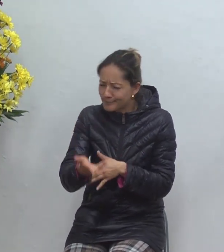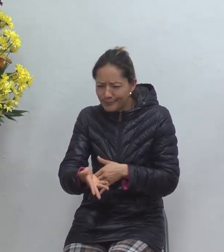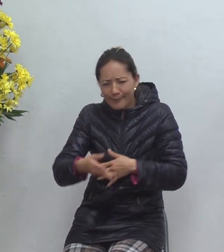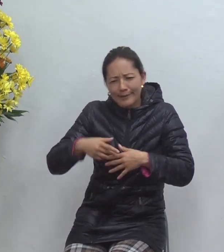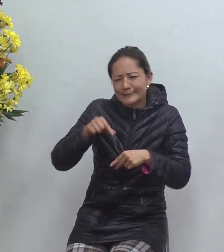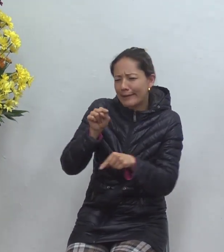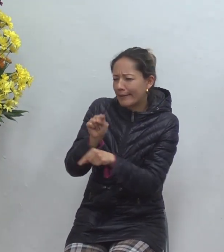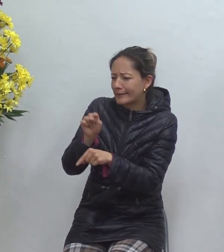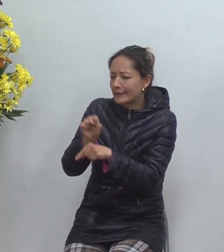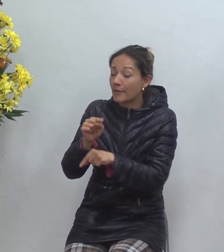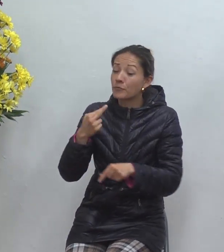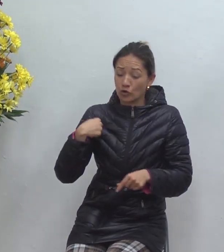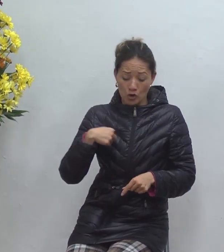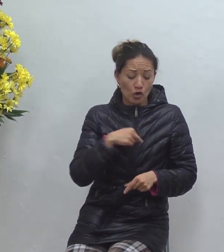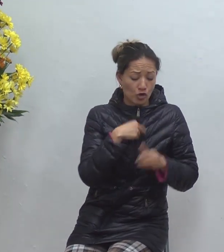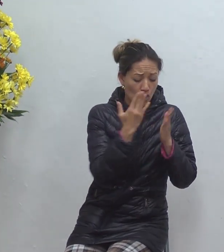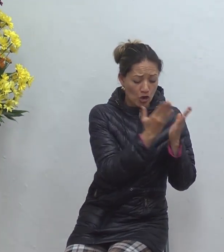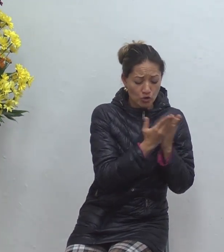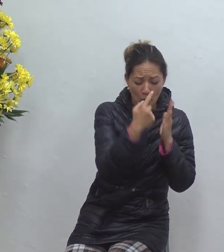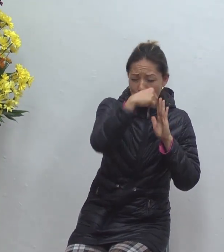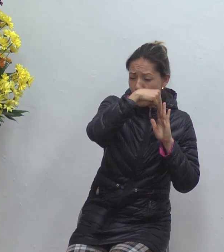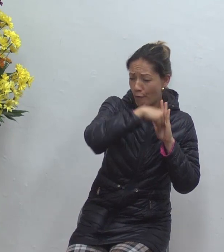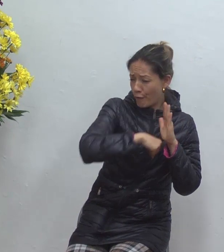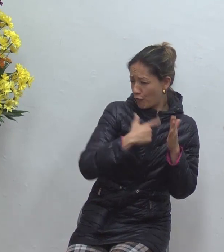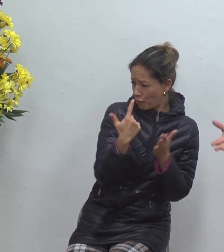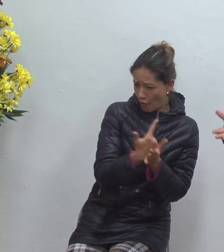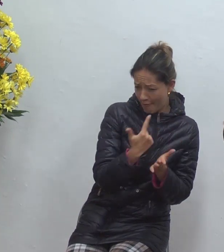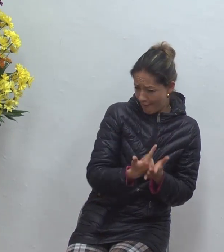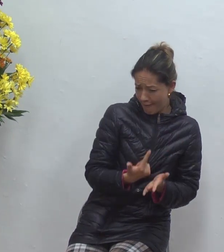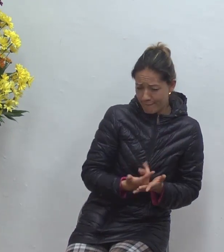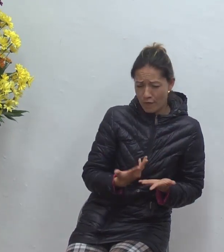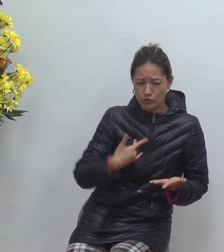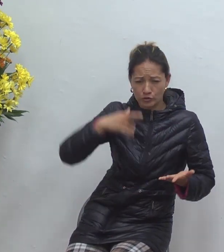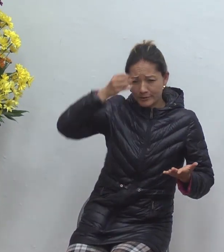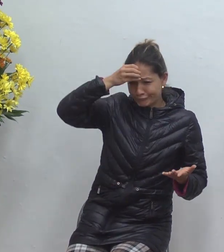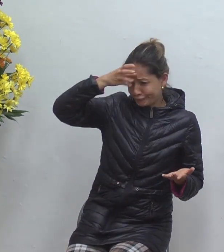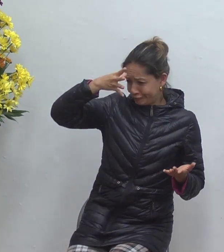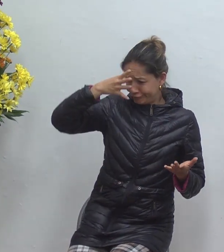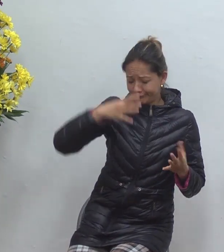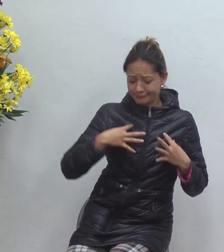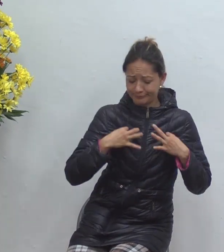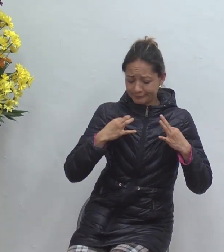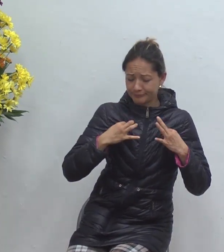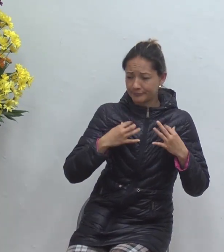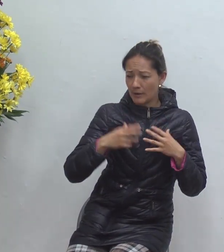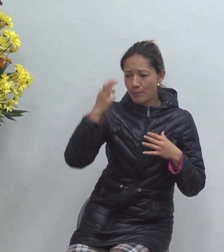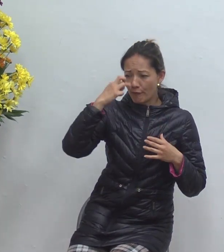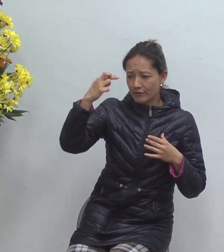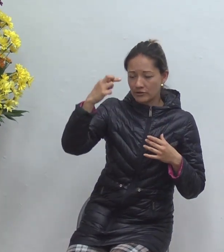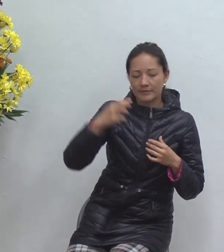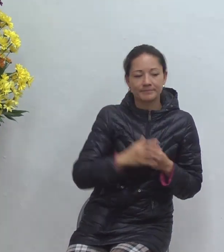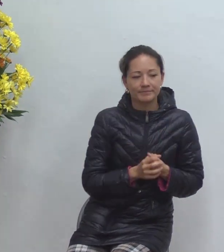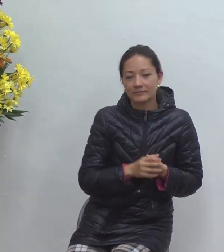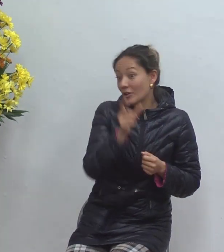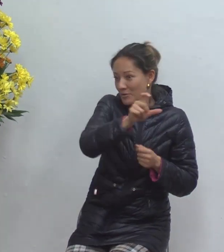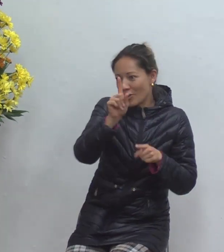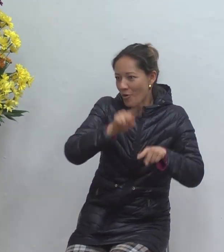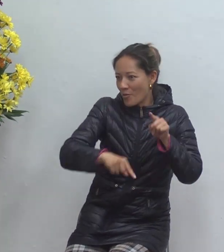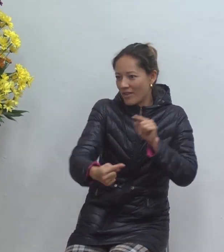que ellos eran filólogos pues claro si alguien es filólogo pues el otro no lo puede contradecir venga me está oliendo la cabeza usted tiene una neurisma que se va a